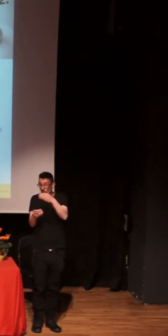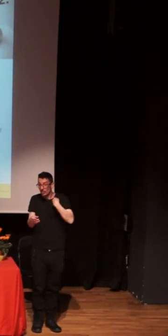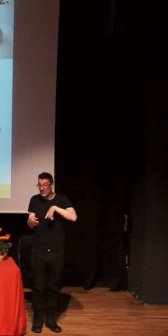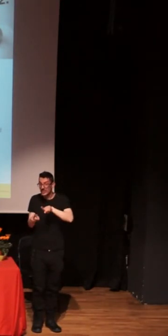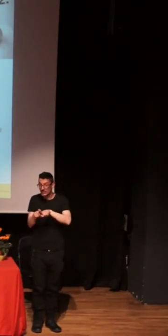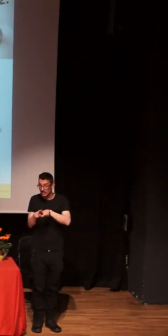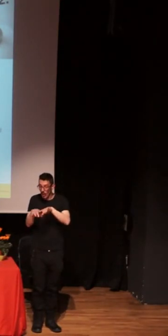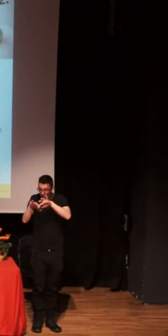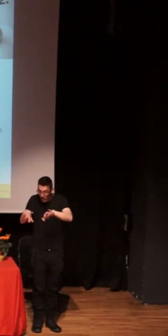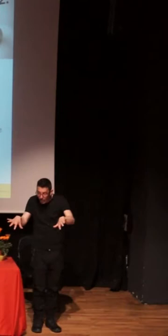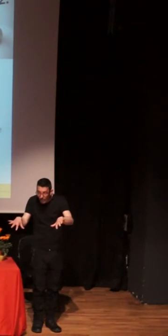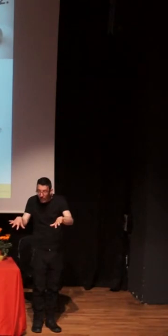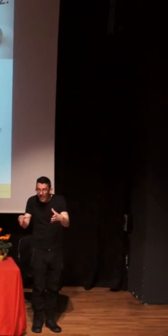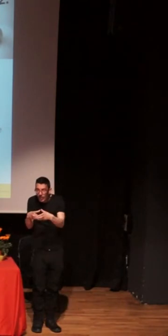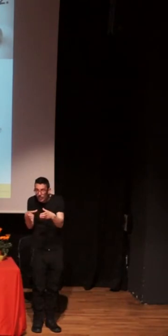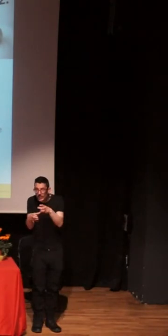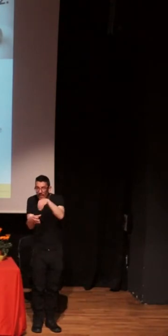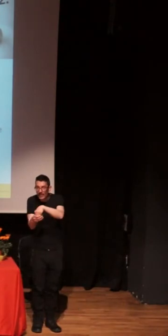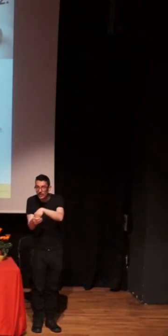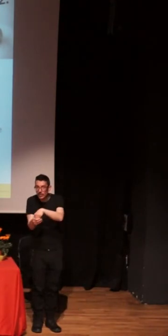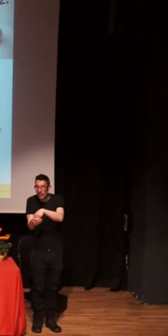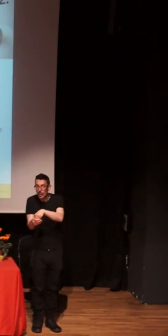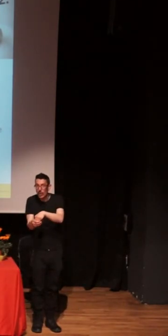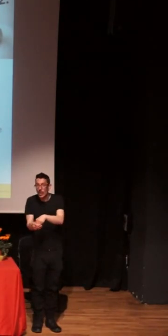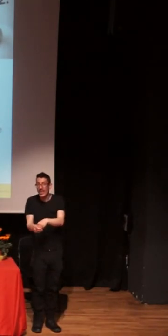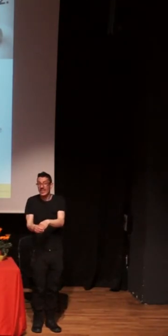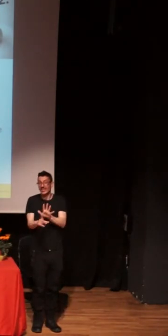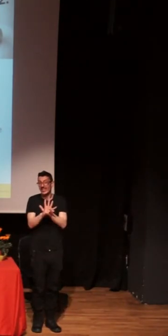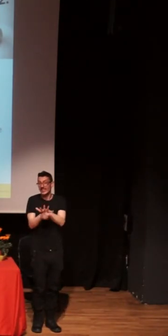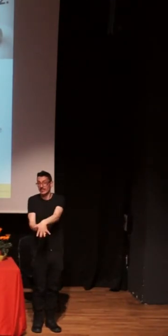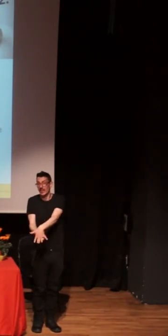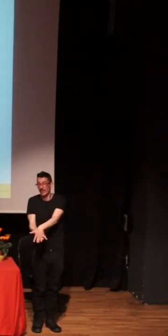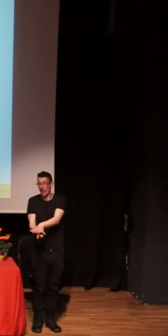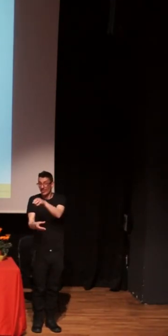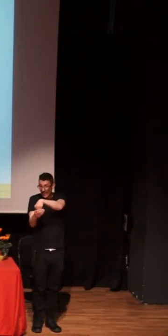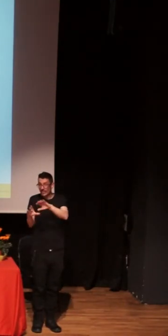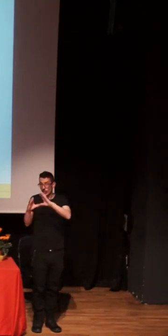en el interior de las comunidades más afectadas hacia las personas con VIH.